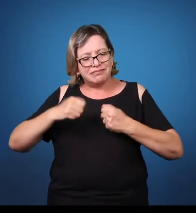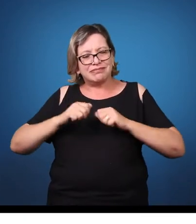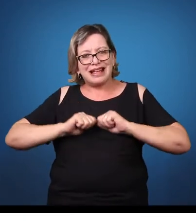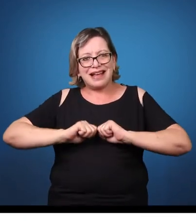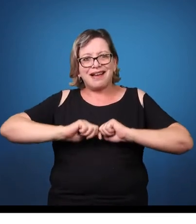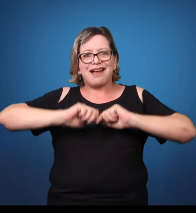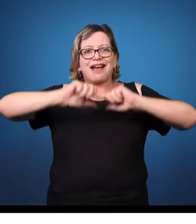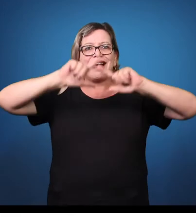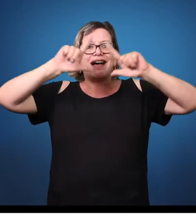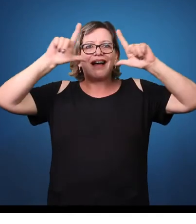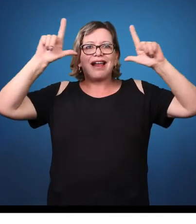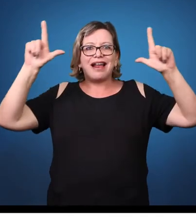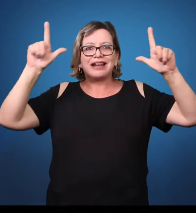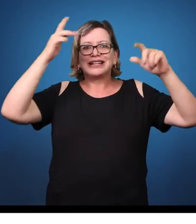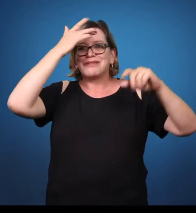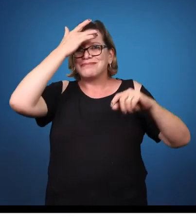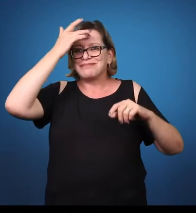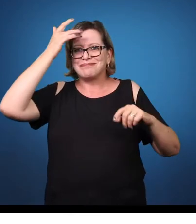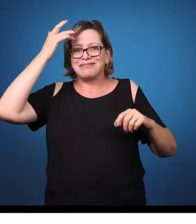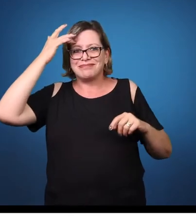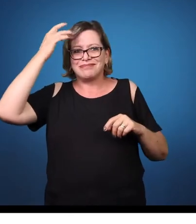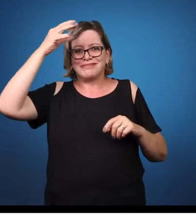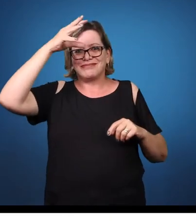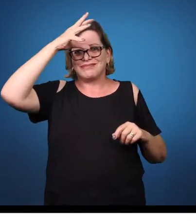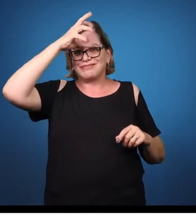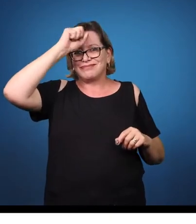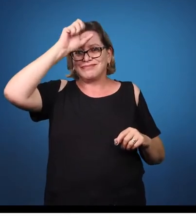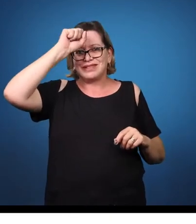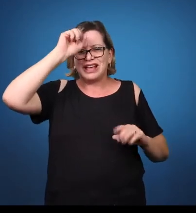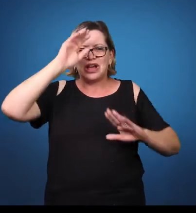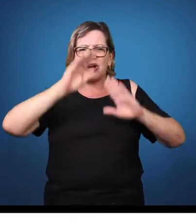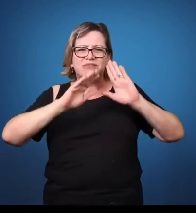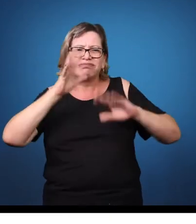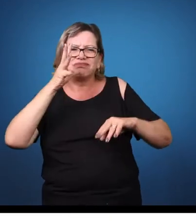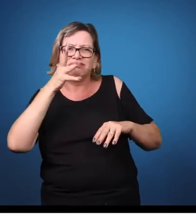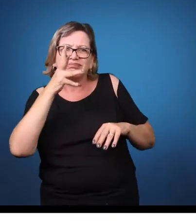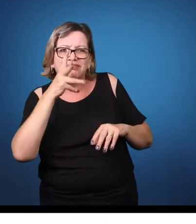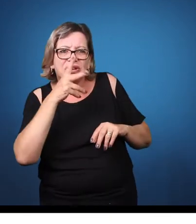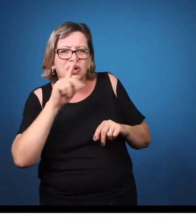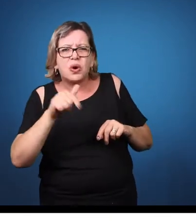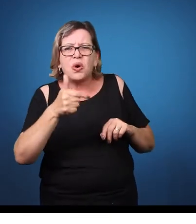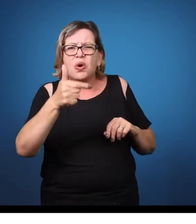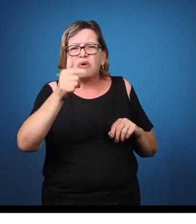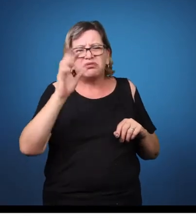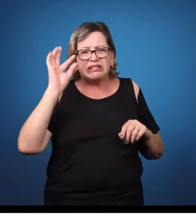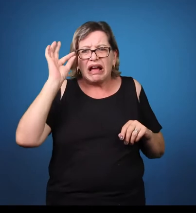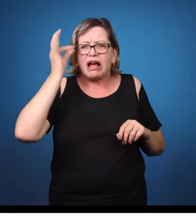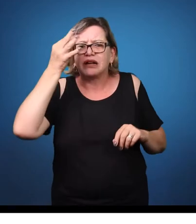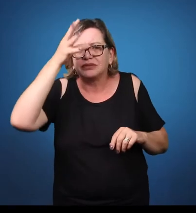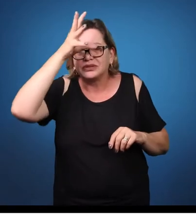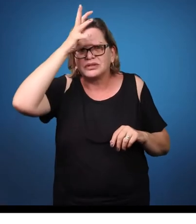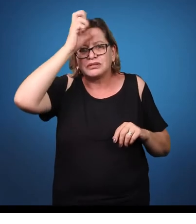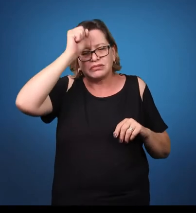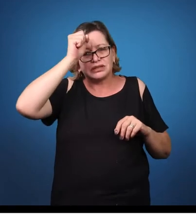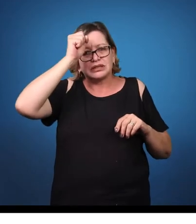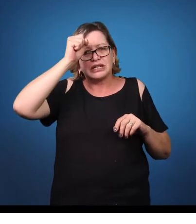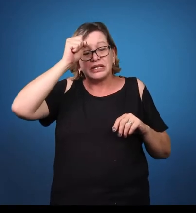desse rol de conteúdos. Num ano letivo eu tenho que dominar isso. E o sujeito da educação especial,